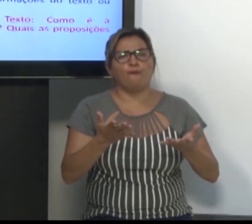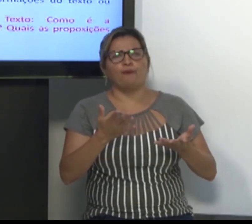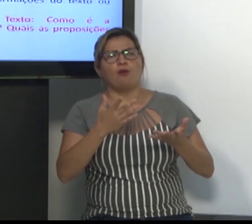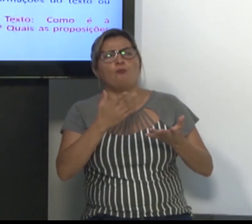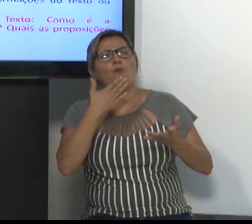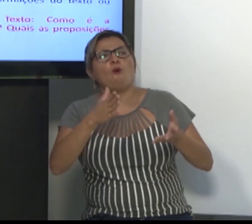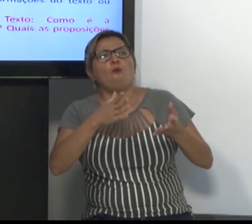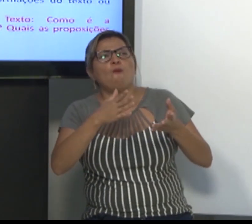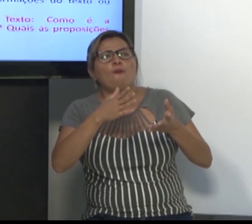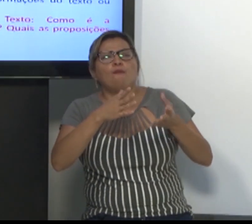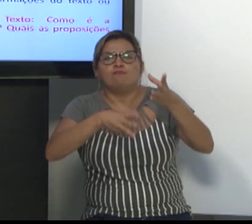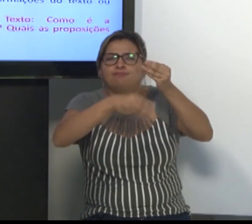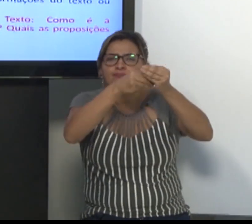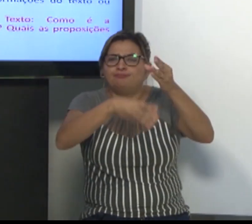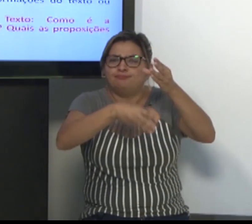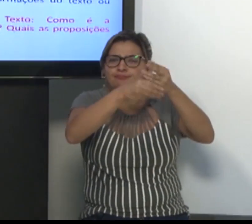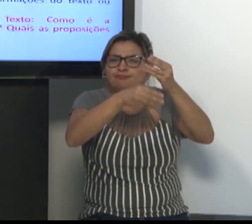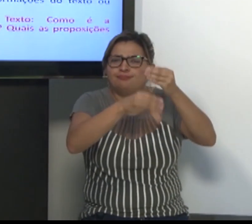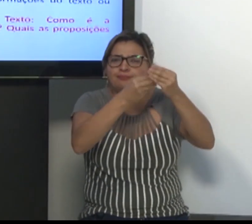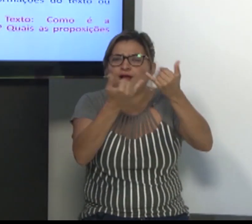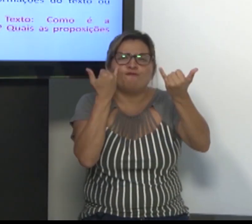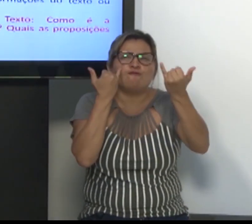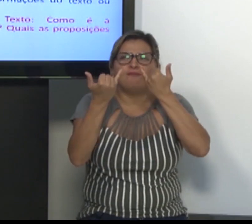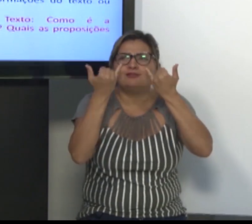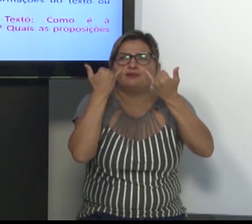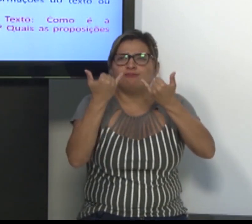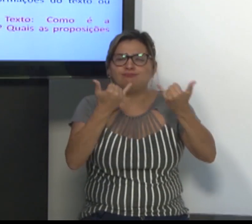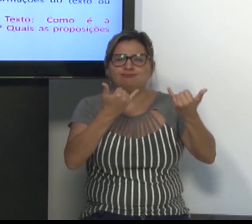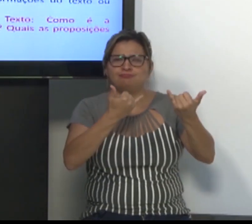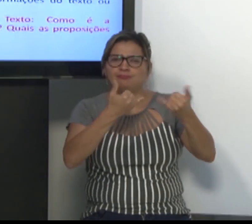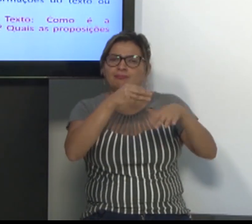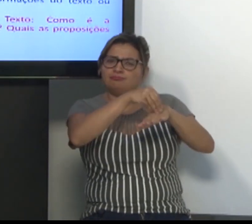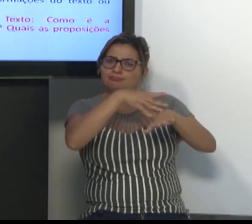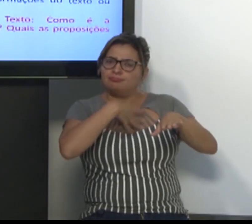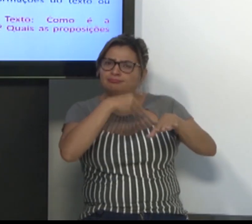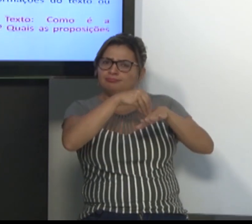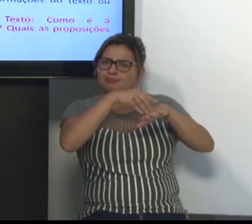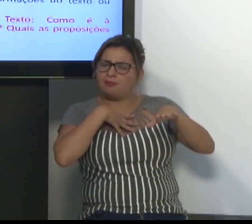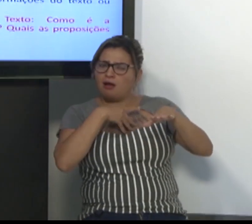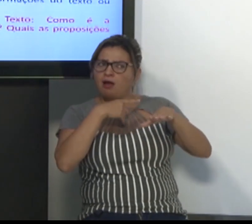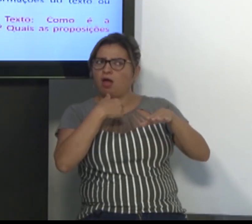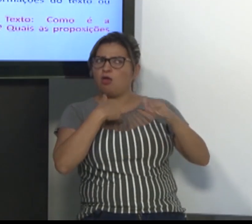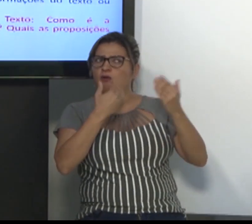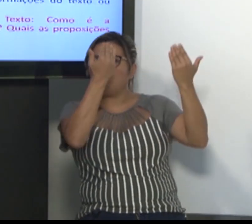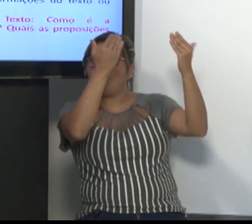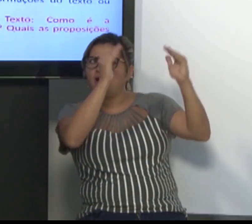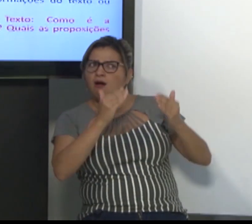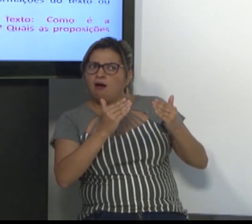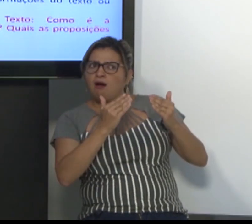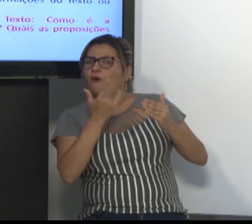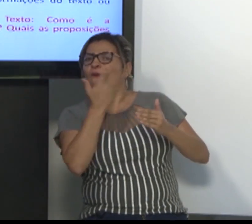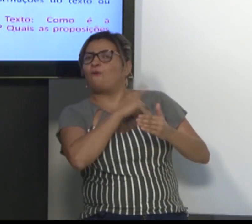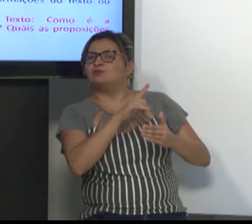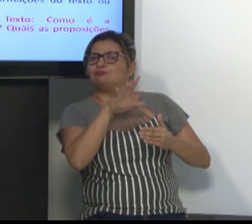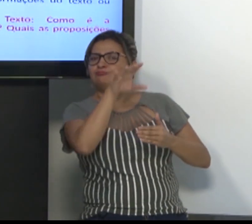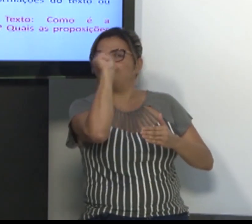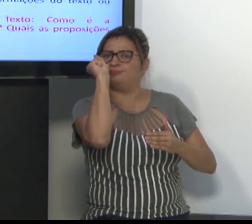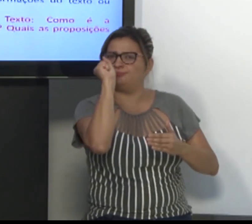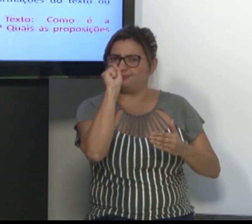Qual é a associação, as informações que temos e que precisamos adquirir. Então, essa análise tem que ser feita